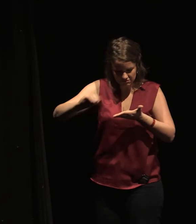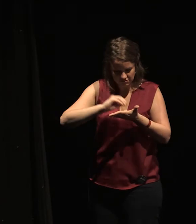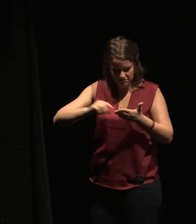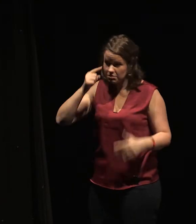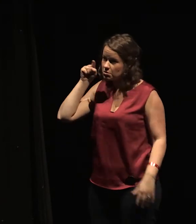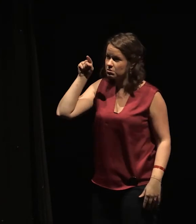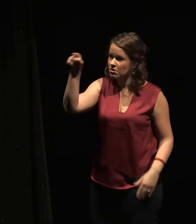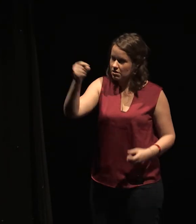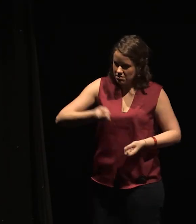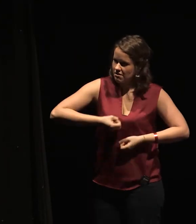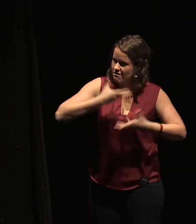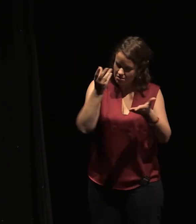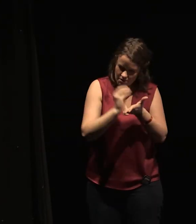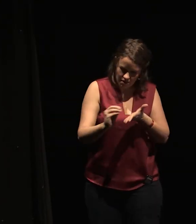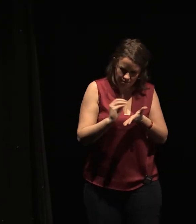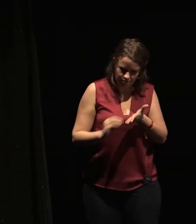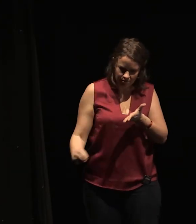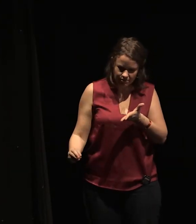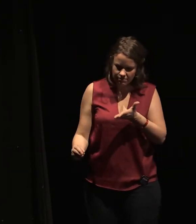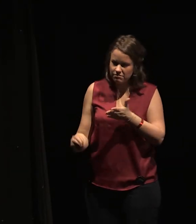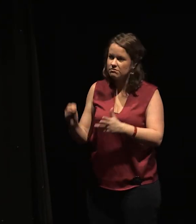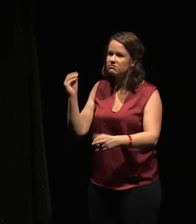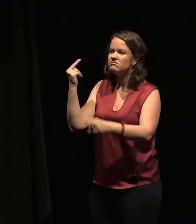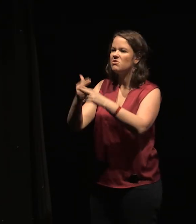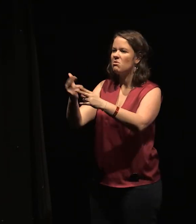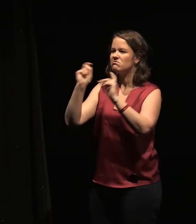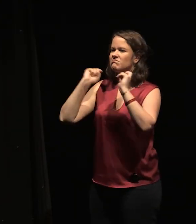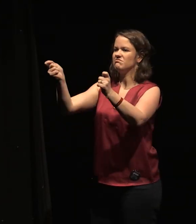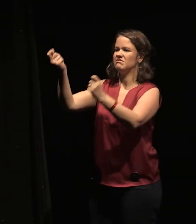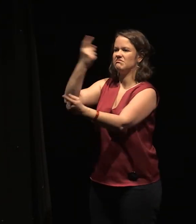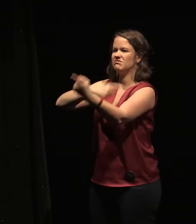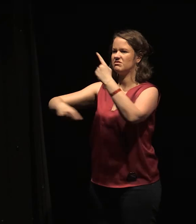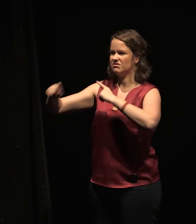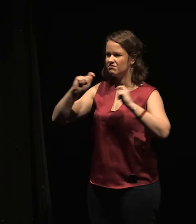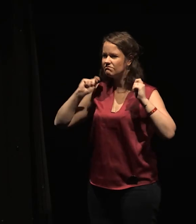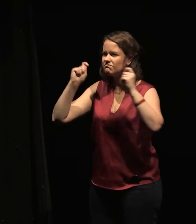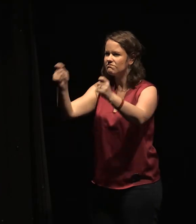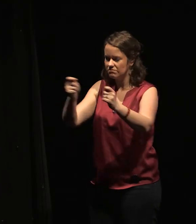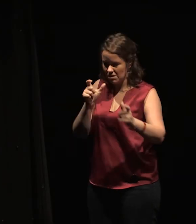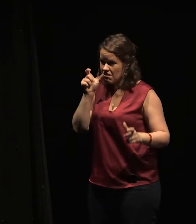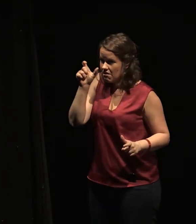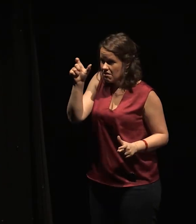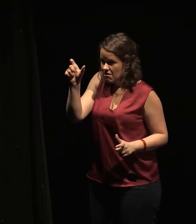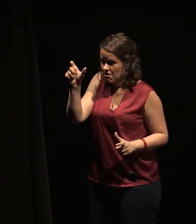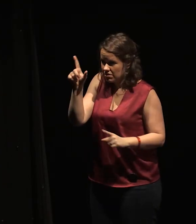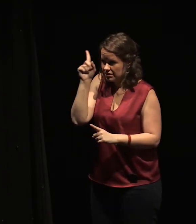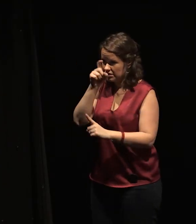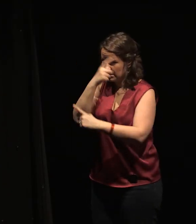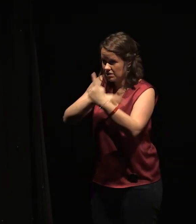poème, au nom qui, si tôt abreuvé, car mon cœur se liquéfie en le modulant. Pousse une traïsie